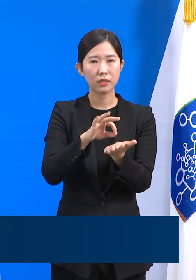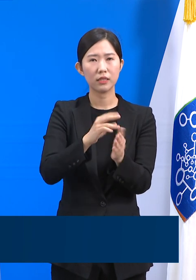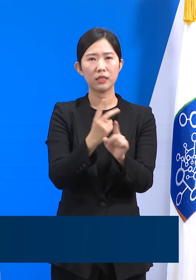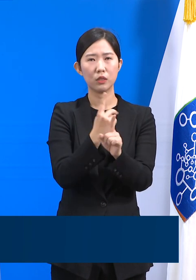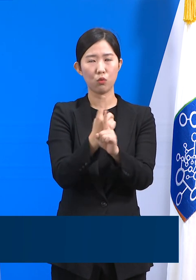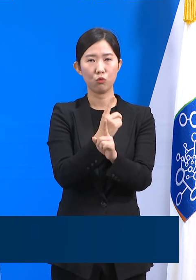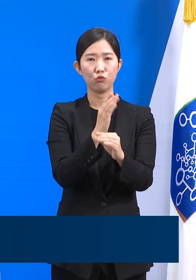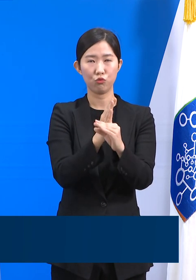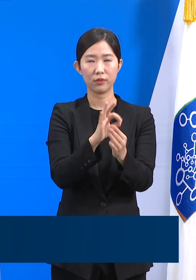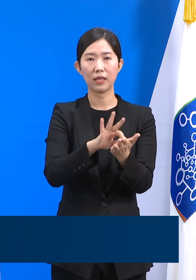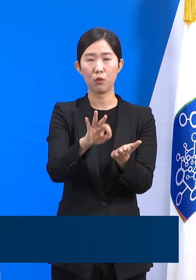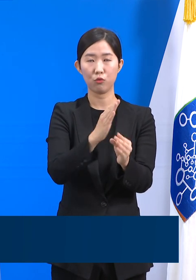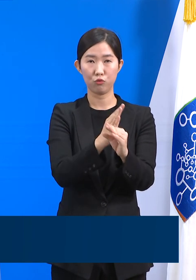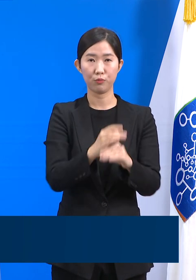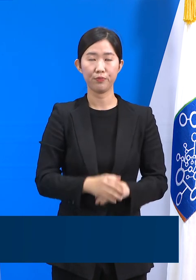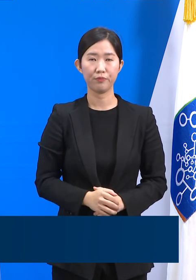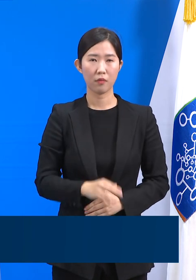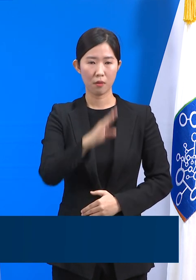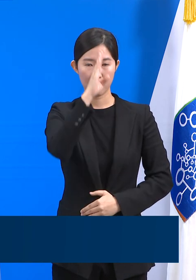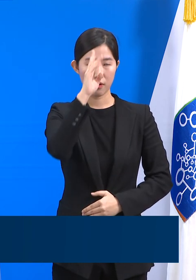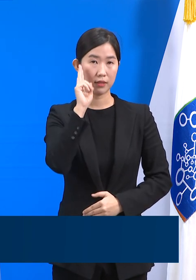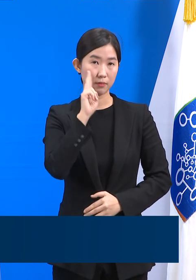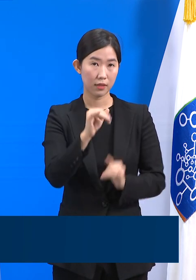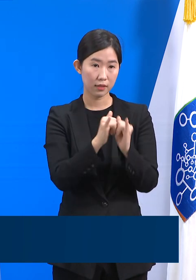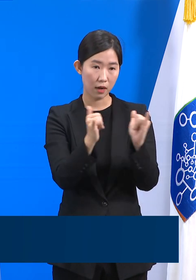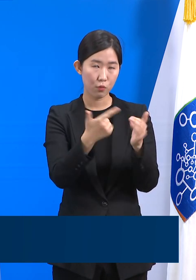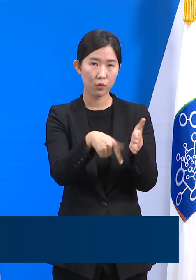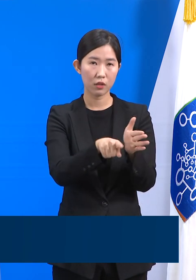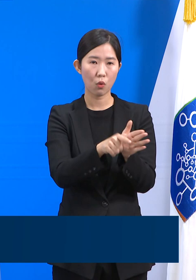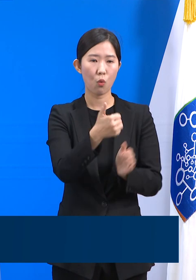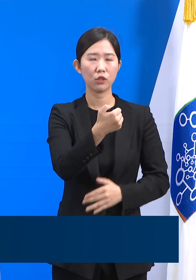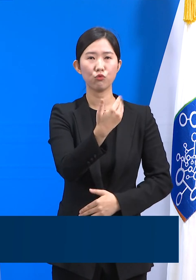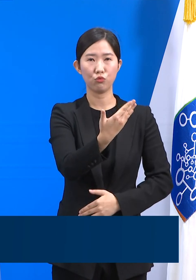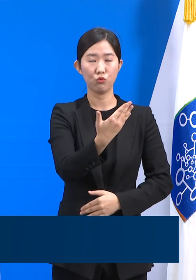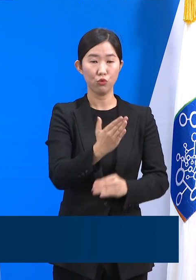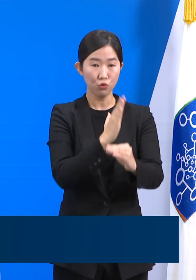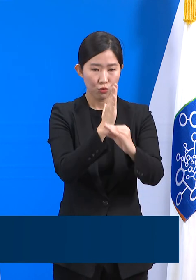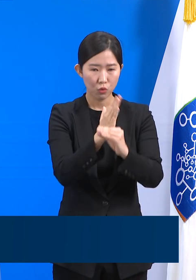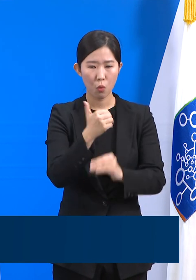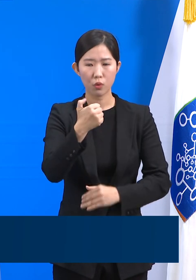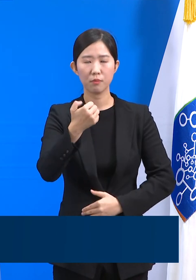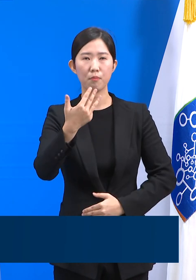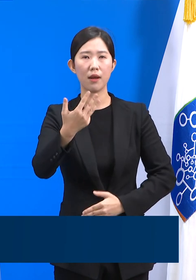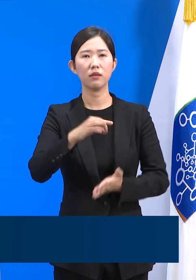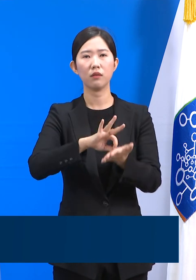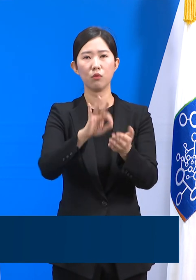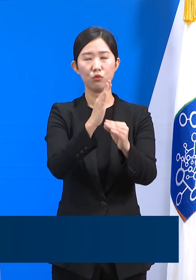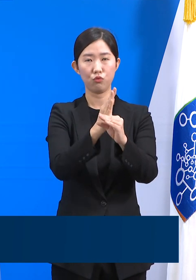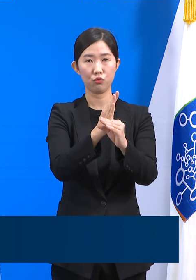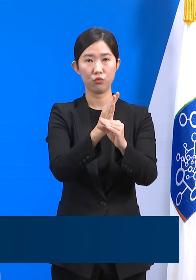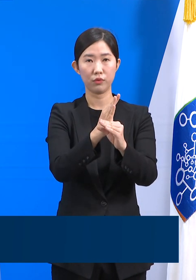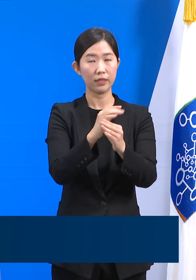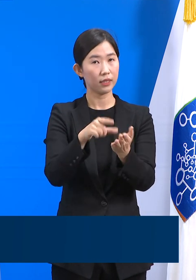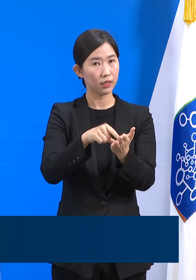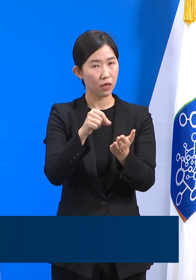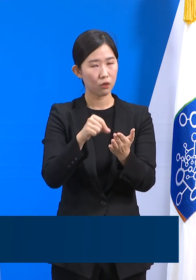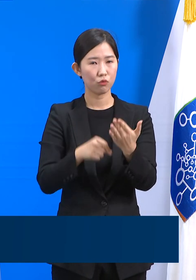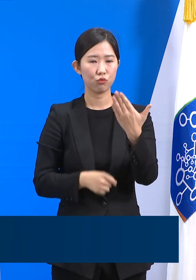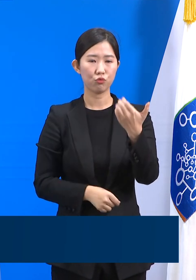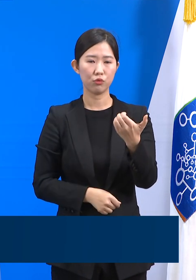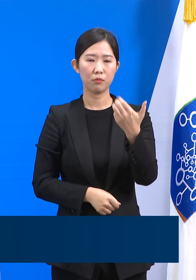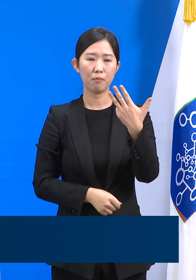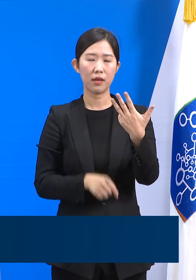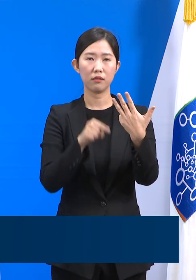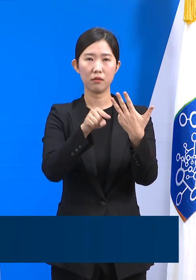이 중 중증 환자 치료 병상은 59개 병상으로 그중 58개를 사용 중이며 가동률은 98.3